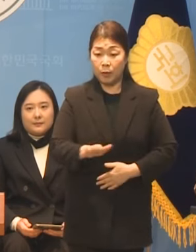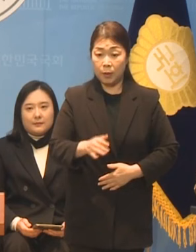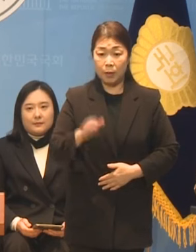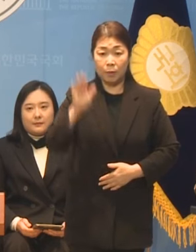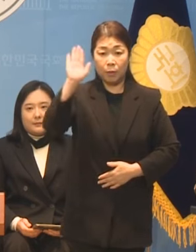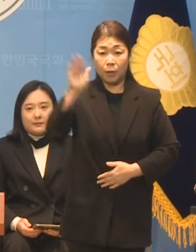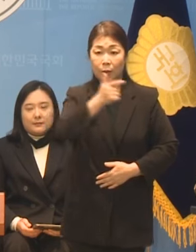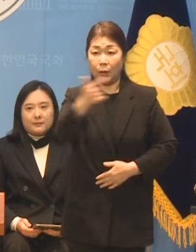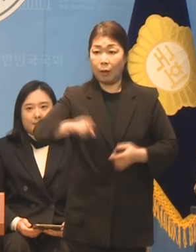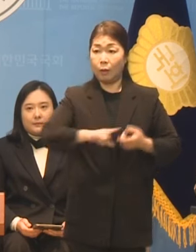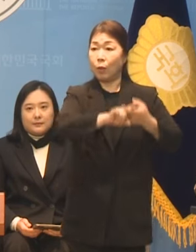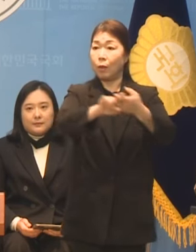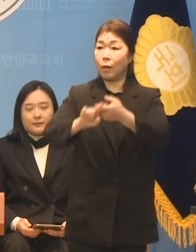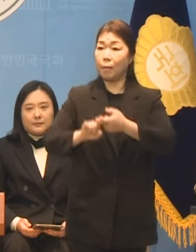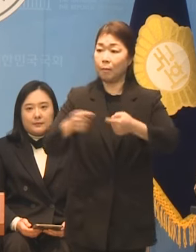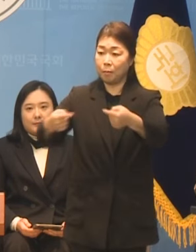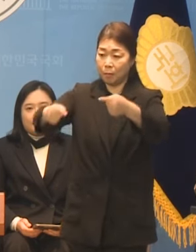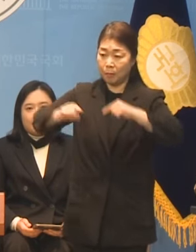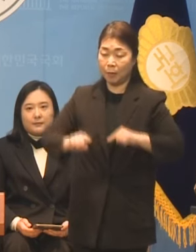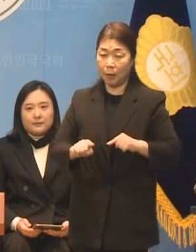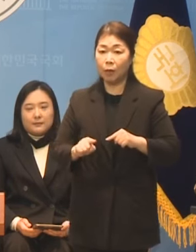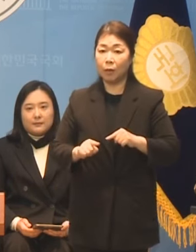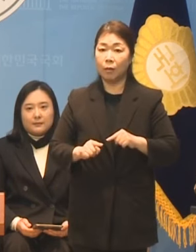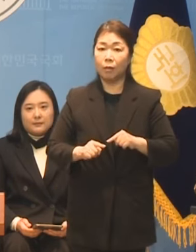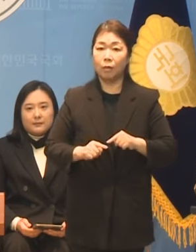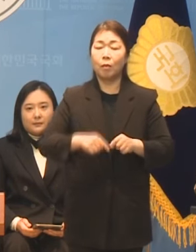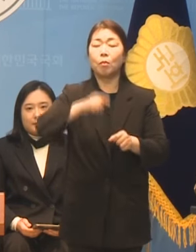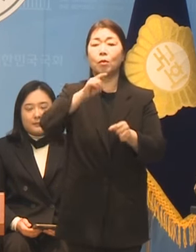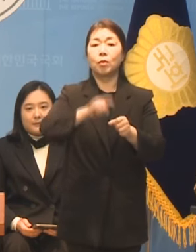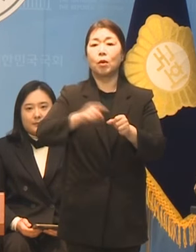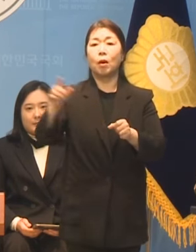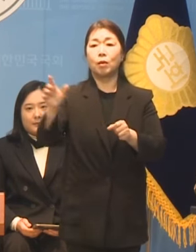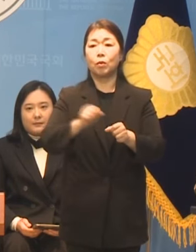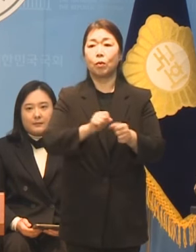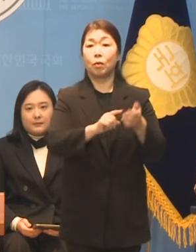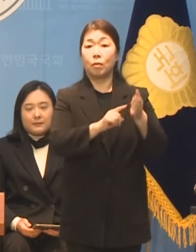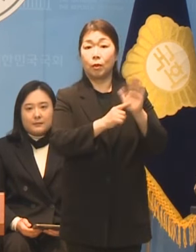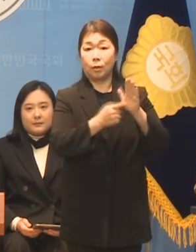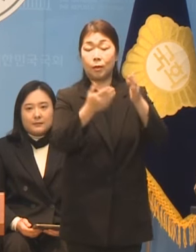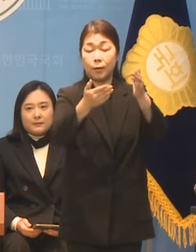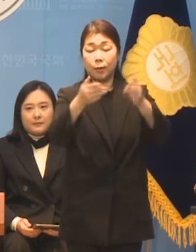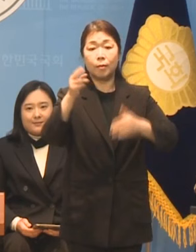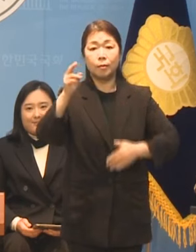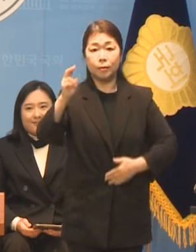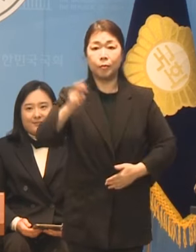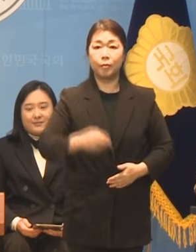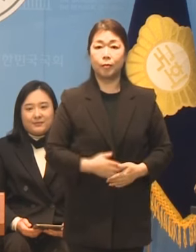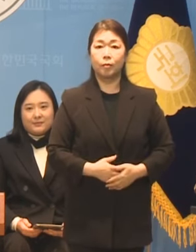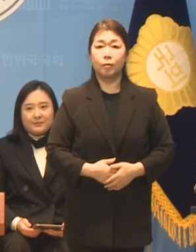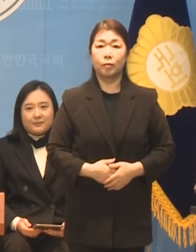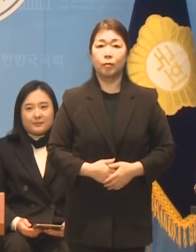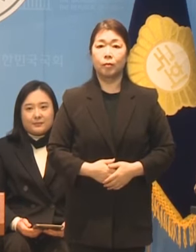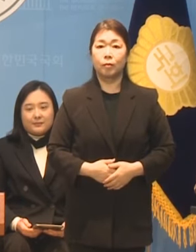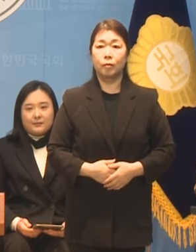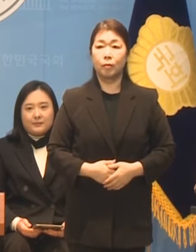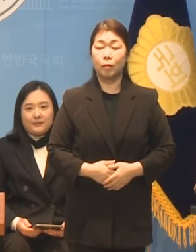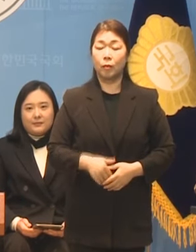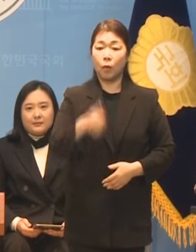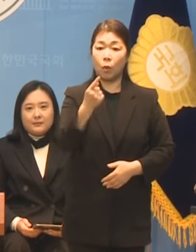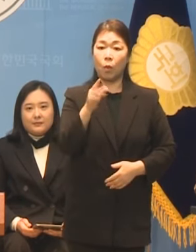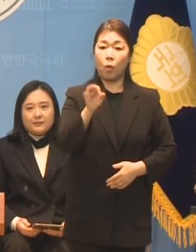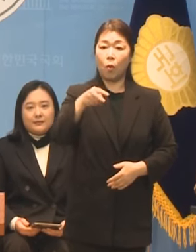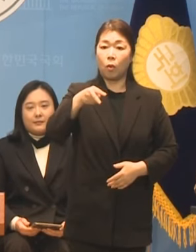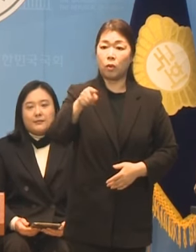미래대연합으로 합류하시겠다는 취지의 말씀을 하실 것 같습니다 우리 홍소연